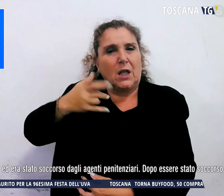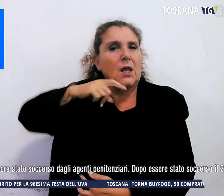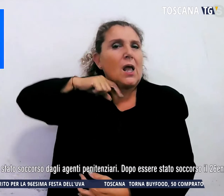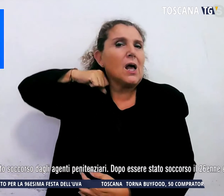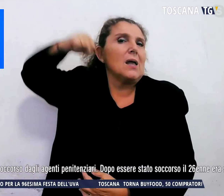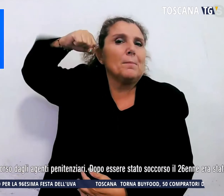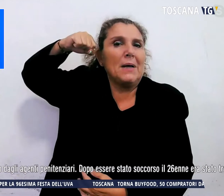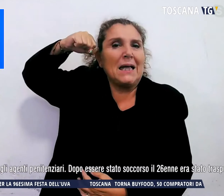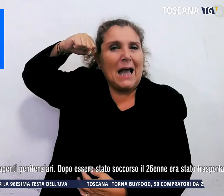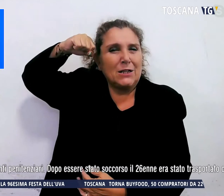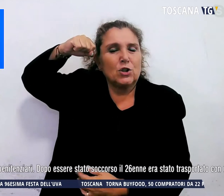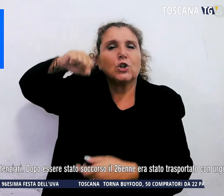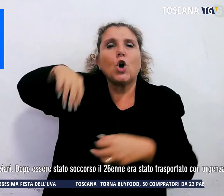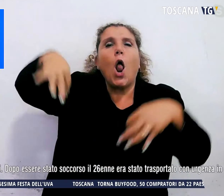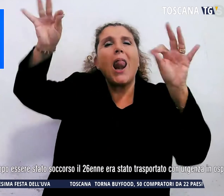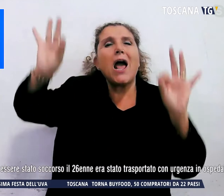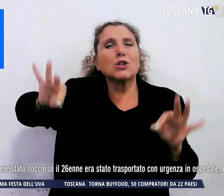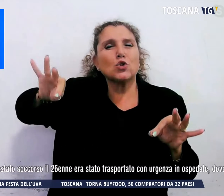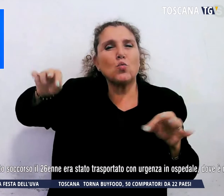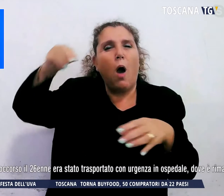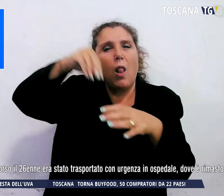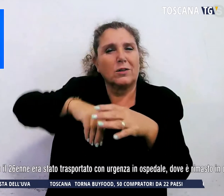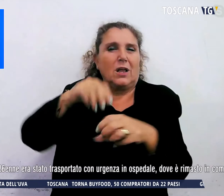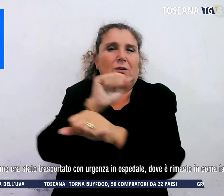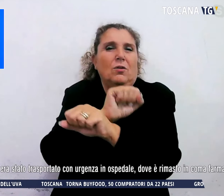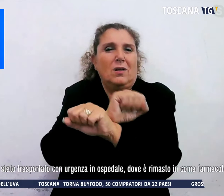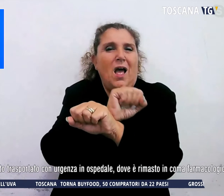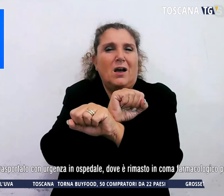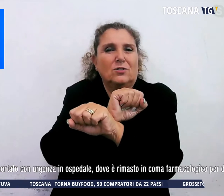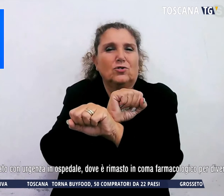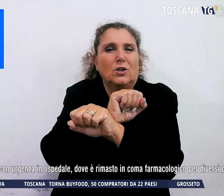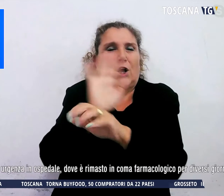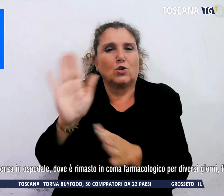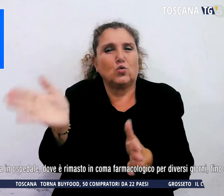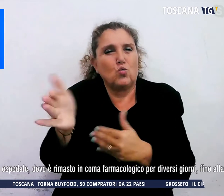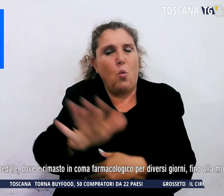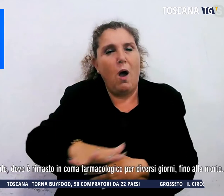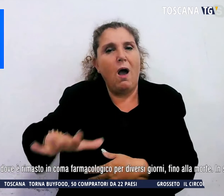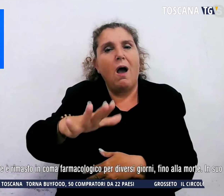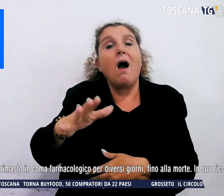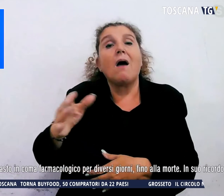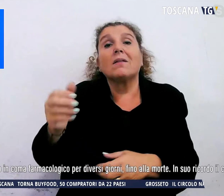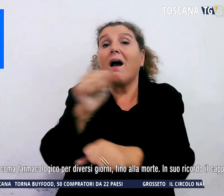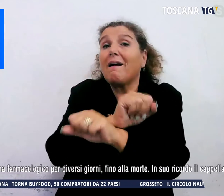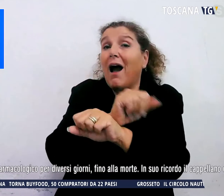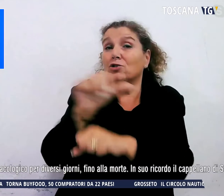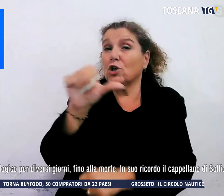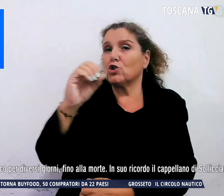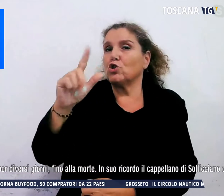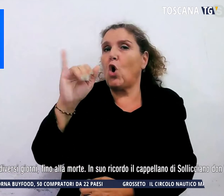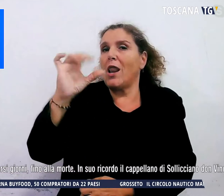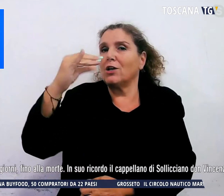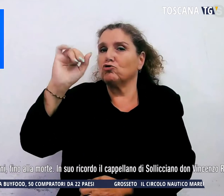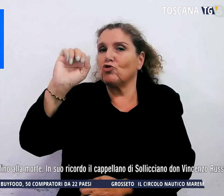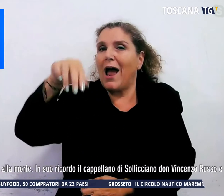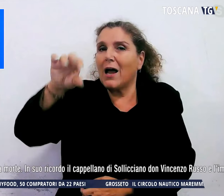lenzuolo all'interno della sua cella nel carcere fiorentino di Sollicciano ed era stato